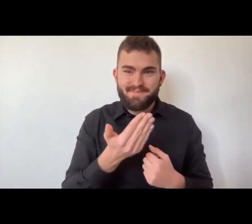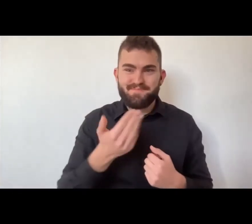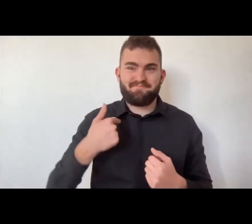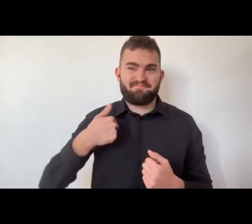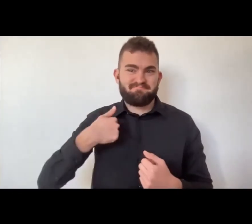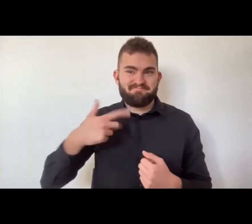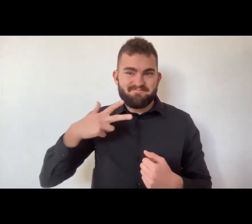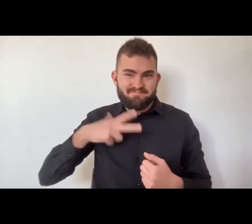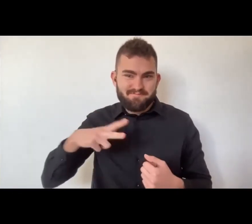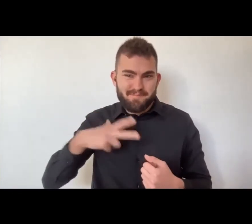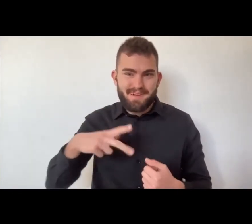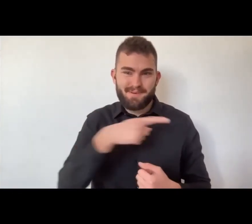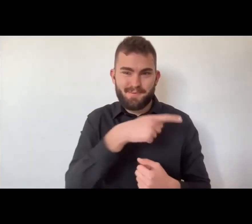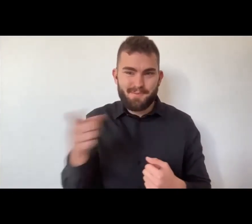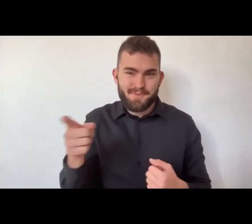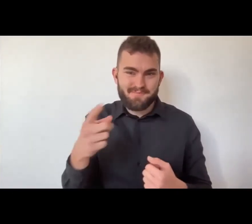Buongiorno a tutti.